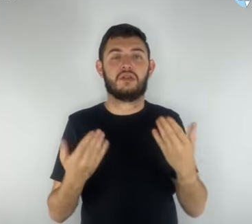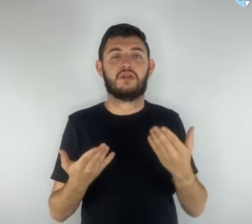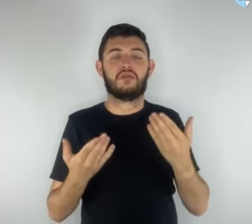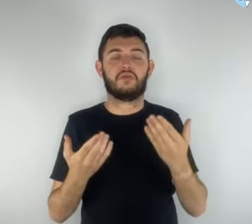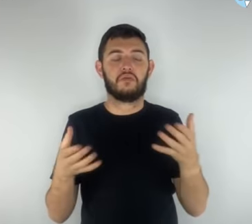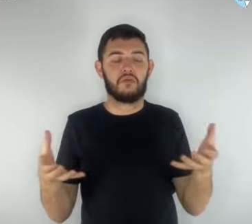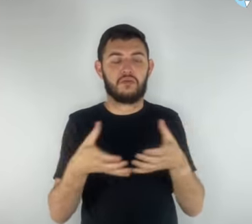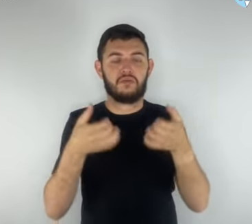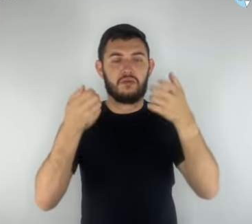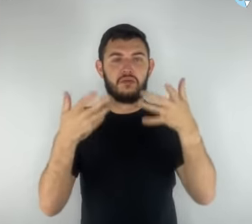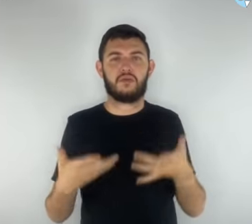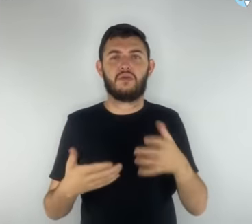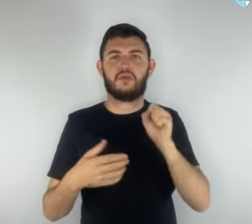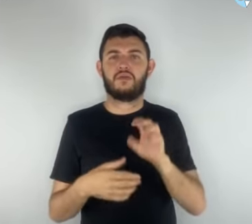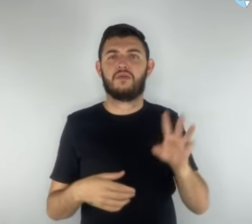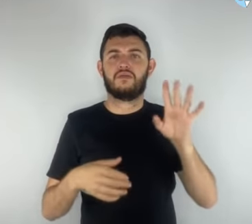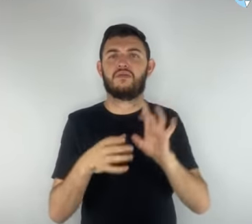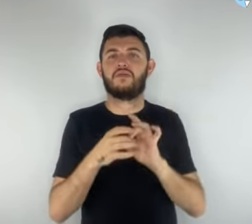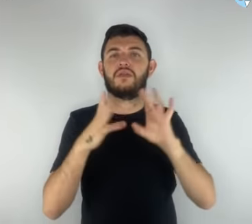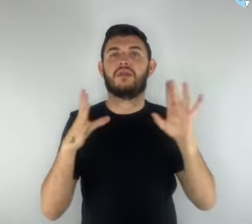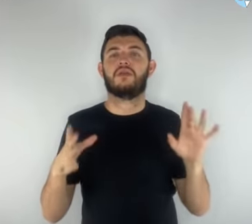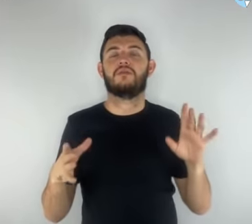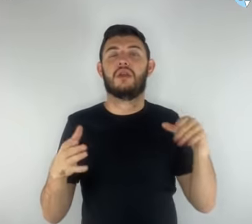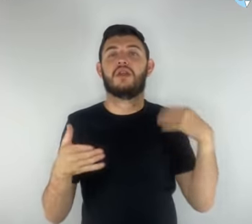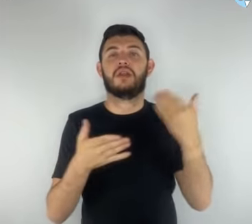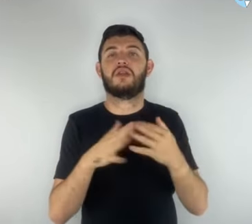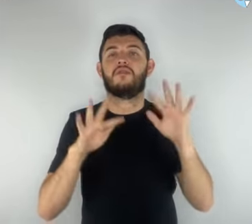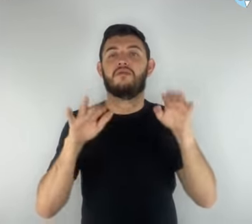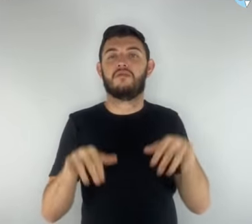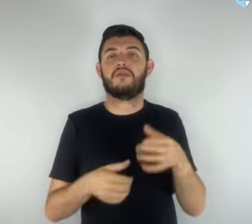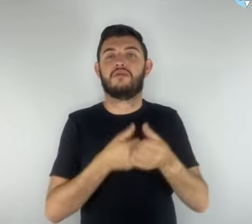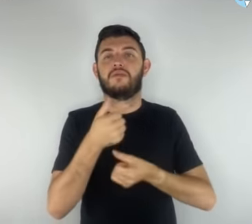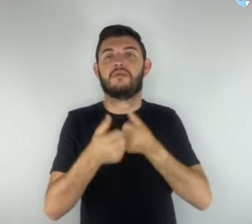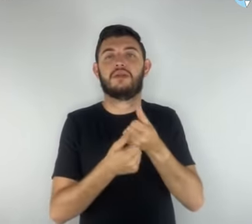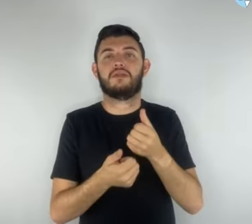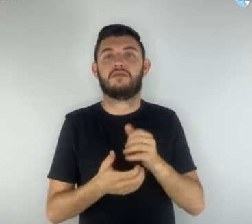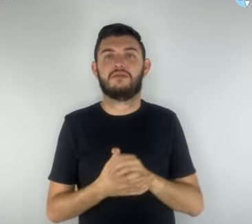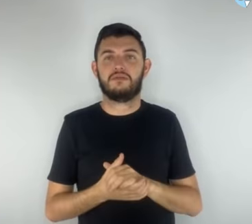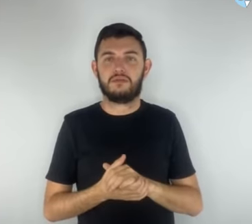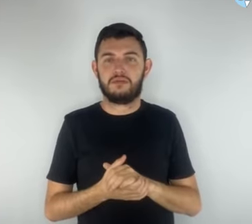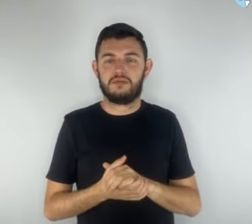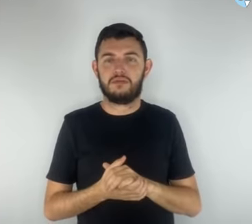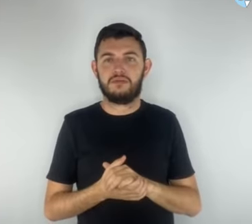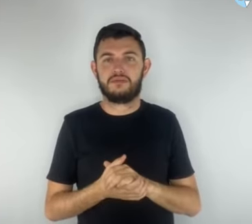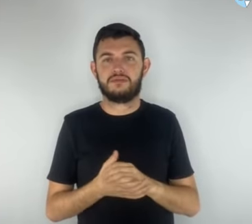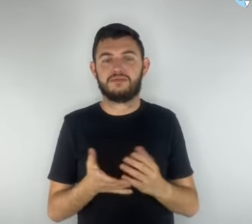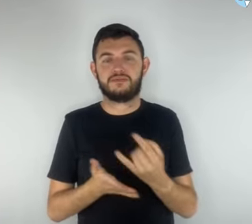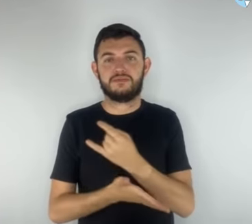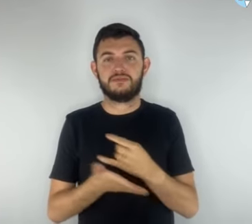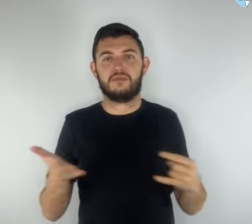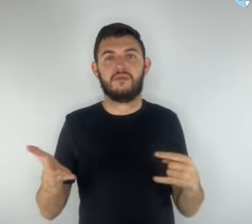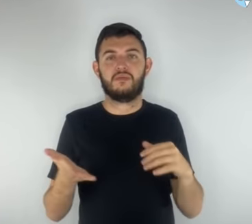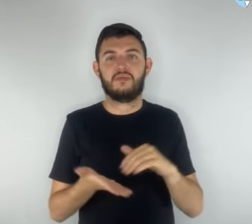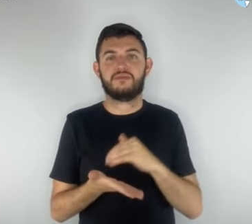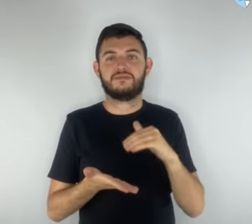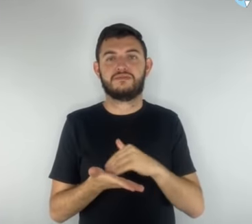comunidade escolar até o fim do semestre. Veja a nota da Secretaria de Educação na íntegra.